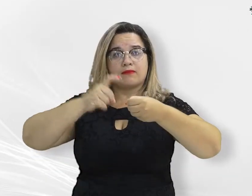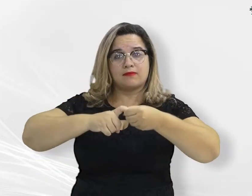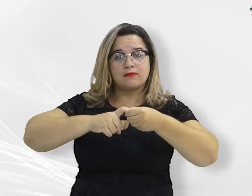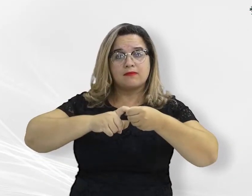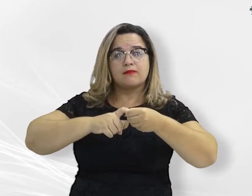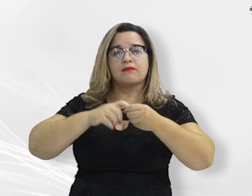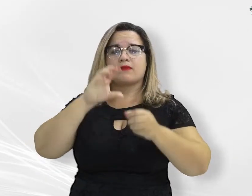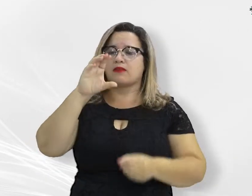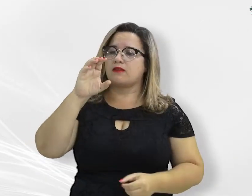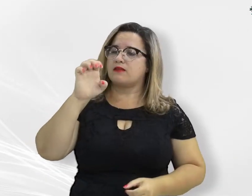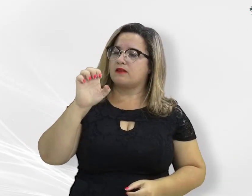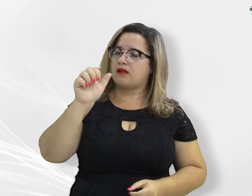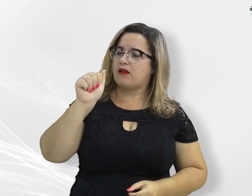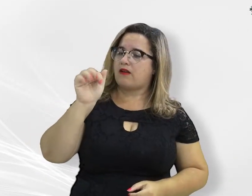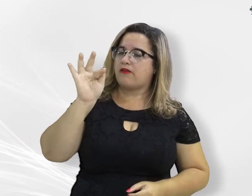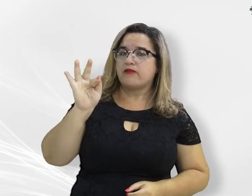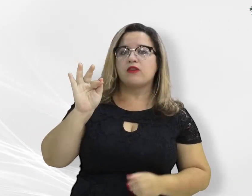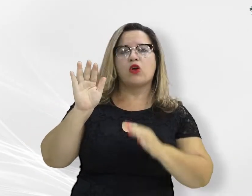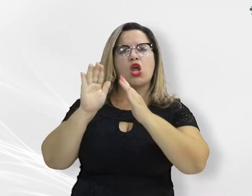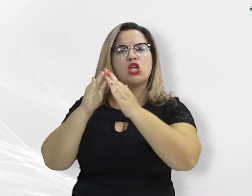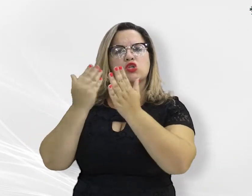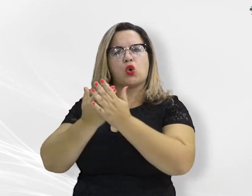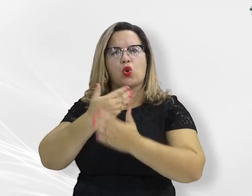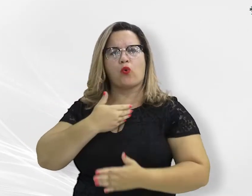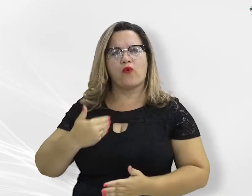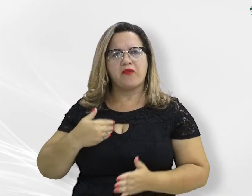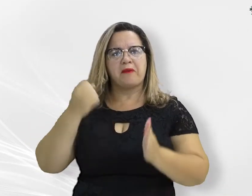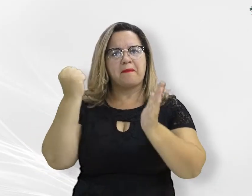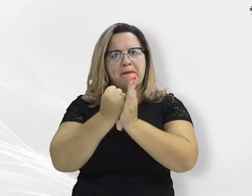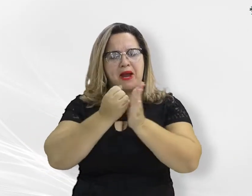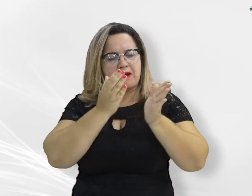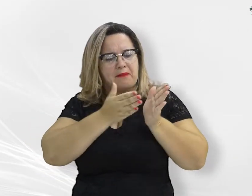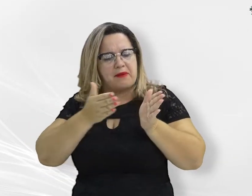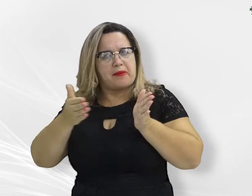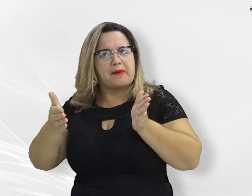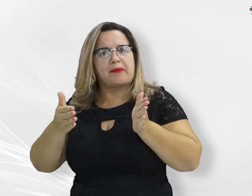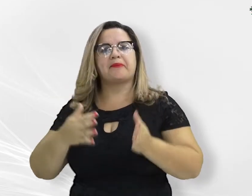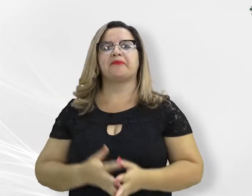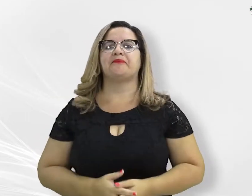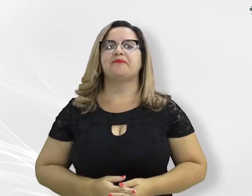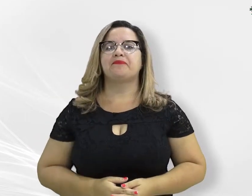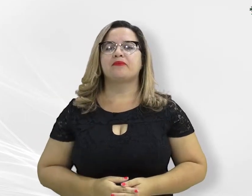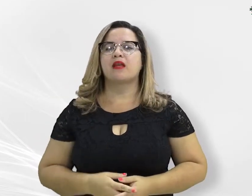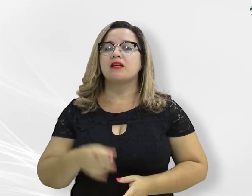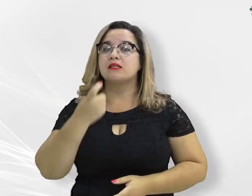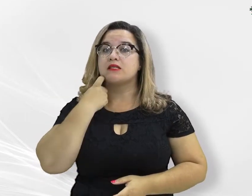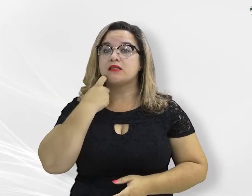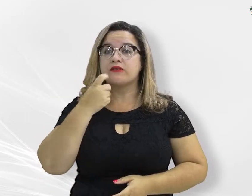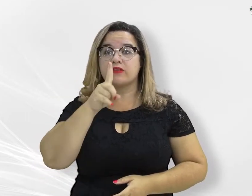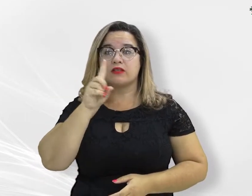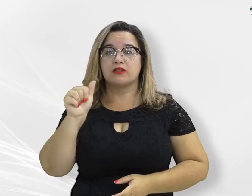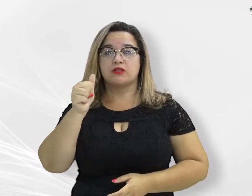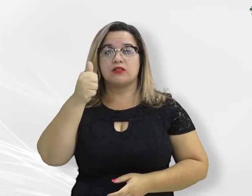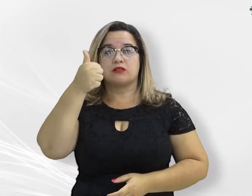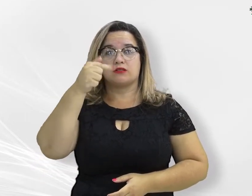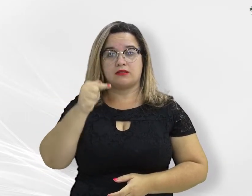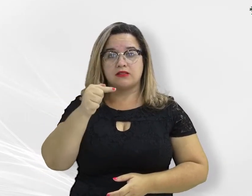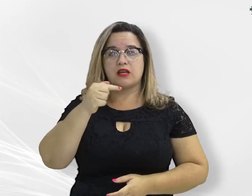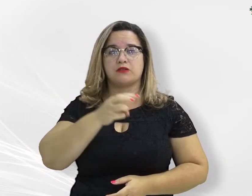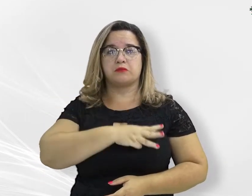Credenciamento do CEAF como Escola de Governo marca a programação. Nesta sexta-feira, dia 17, o Ministério